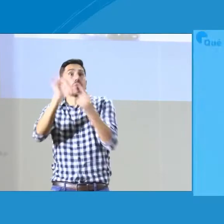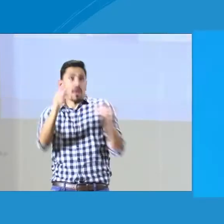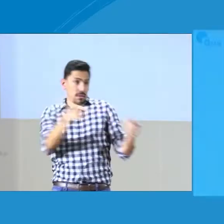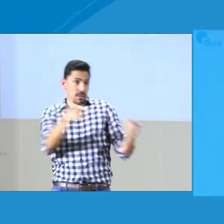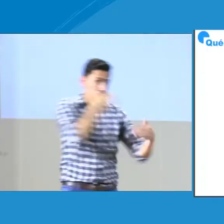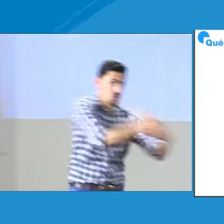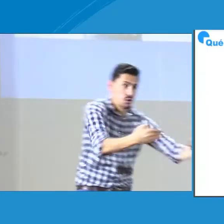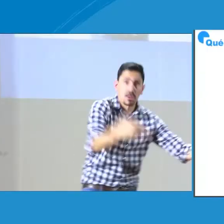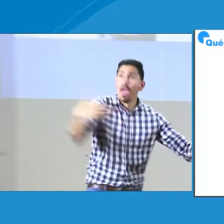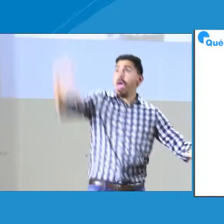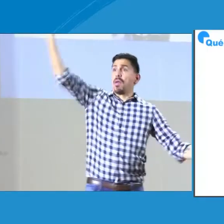la educación.